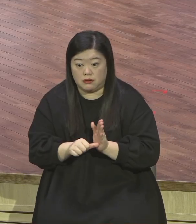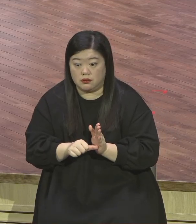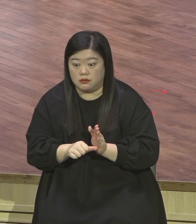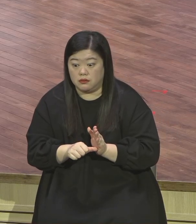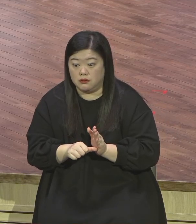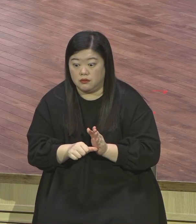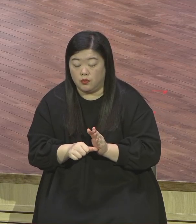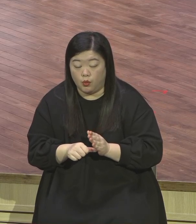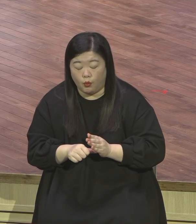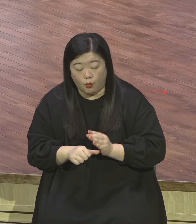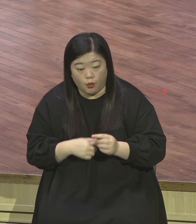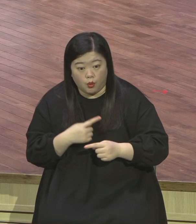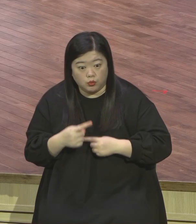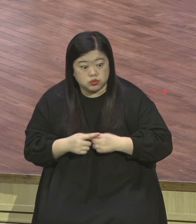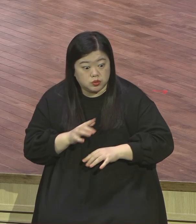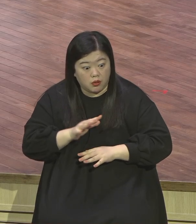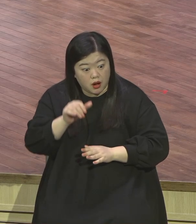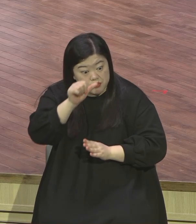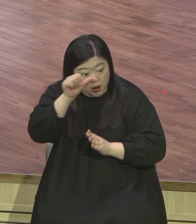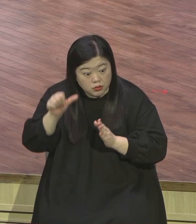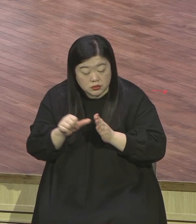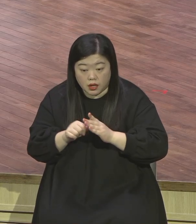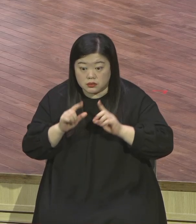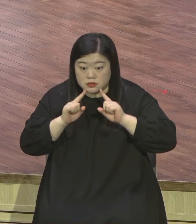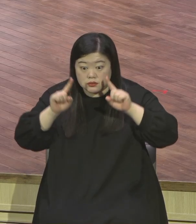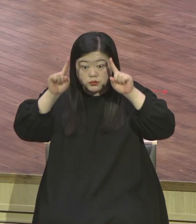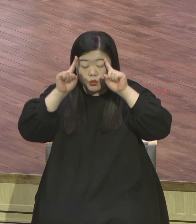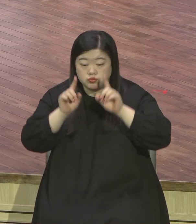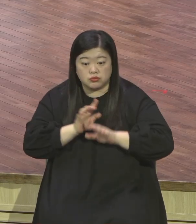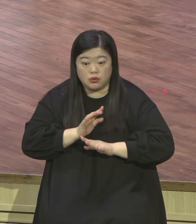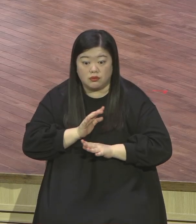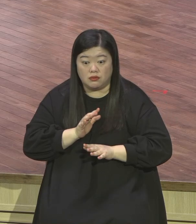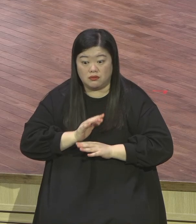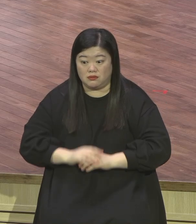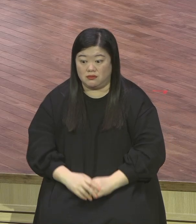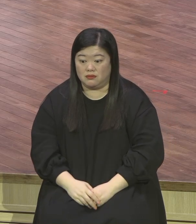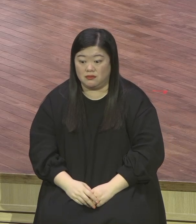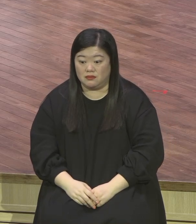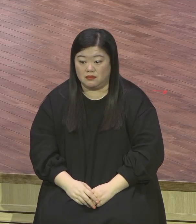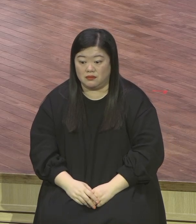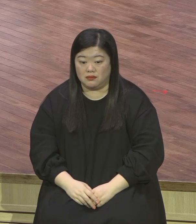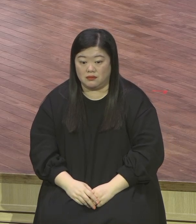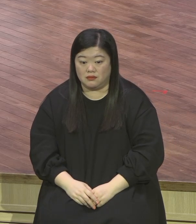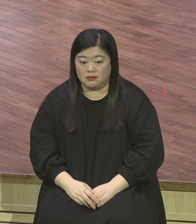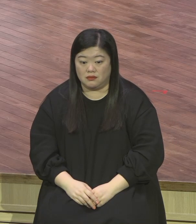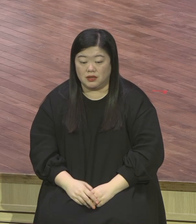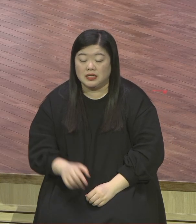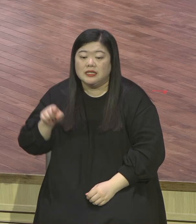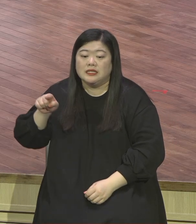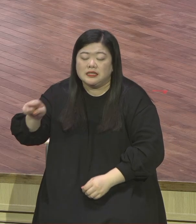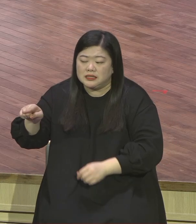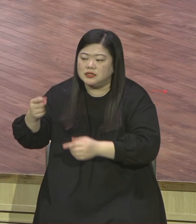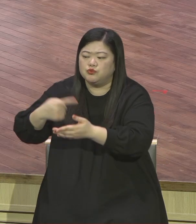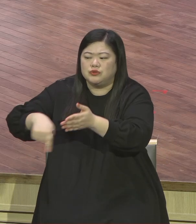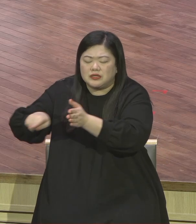불쌍합니까 우리에게는 이런 영원한 재앙을 막아야 할 뭐가 있습니까 시대적 사명이 주어졌어요